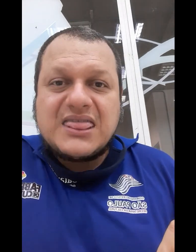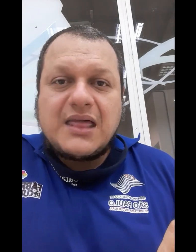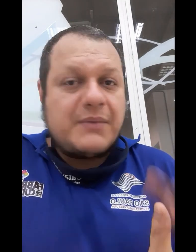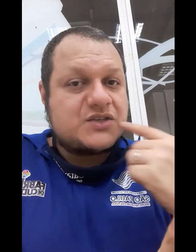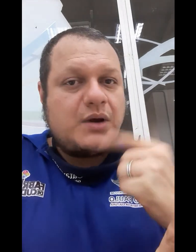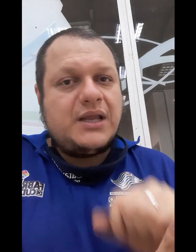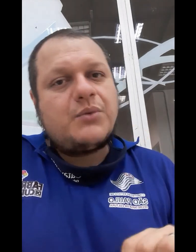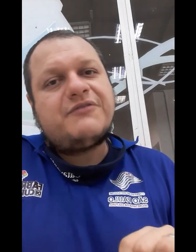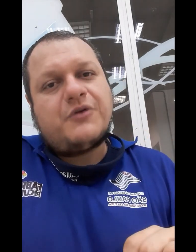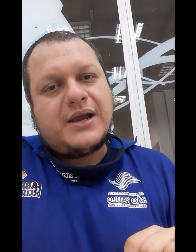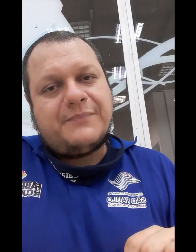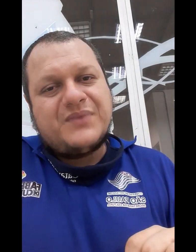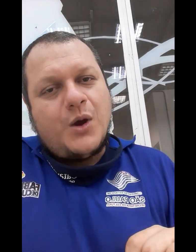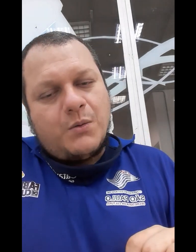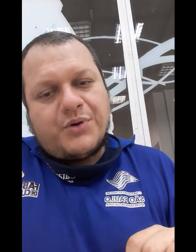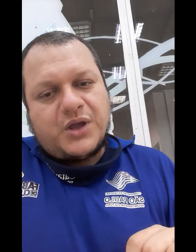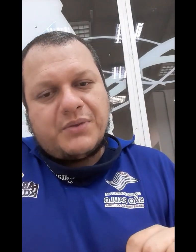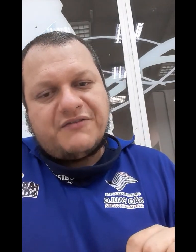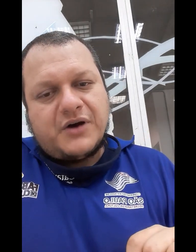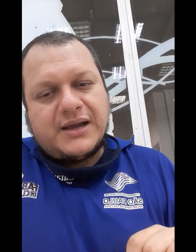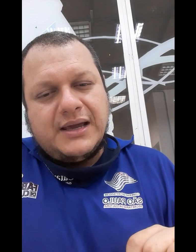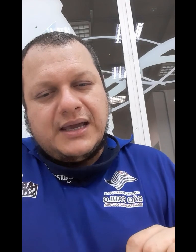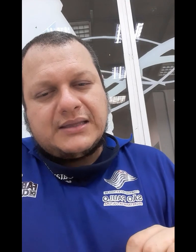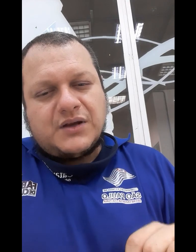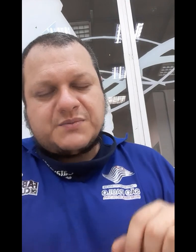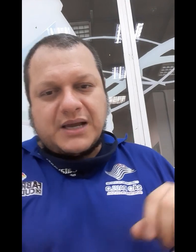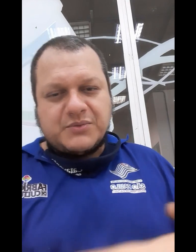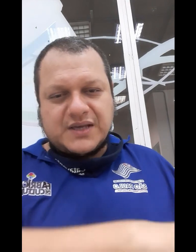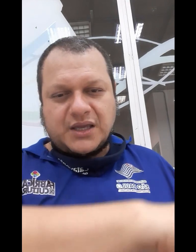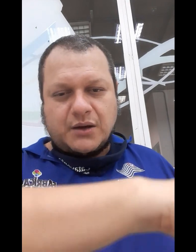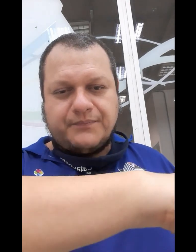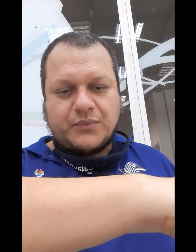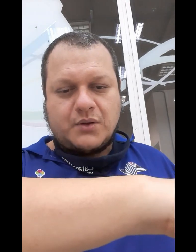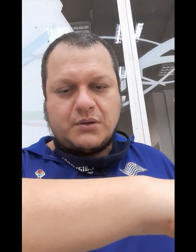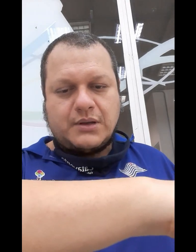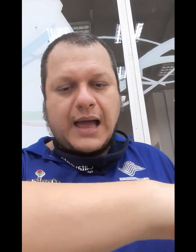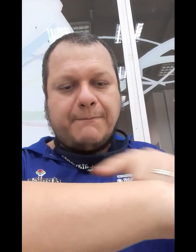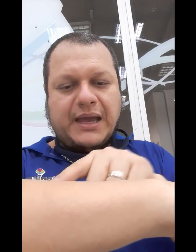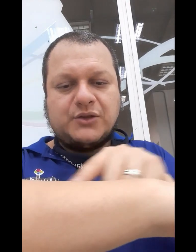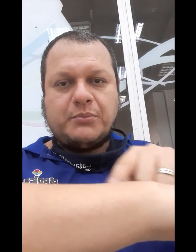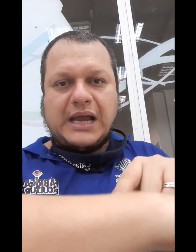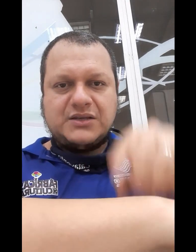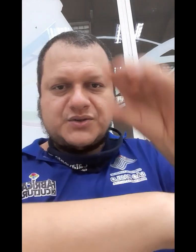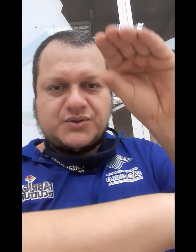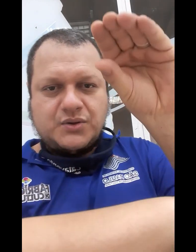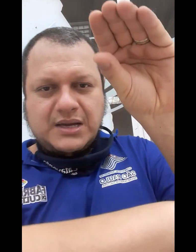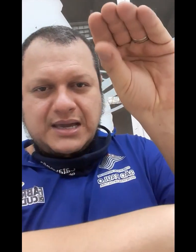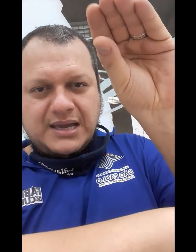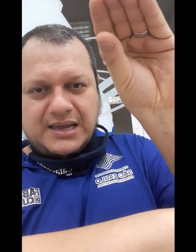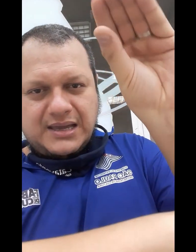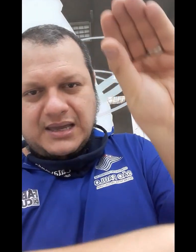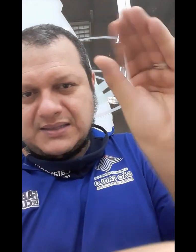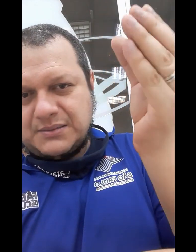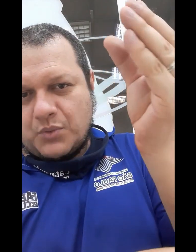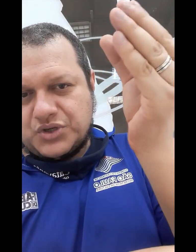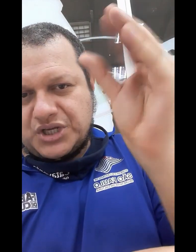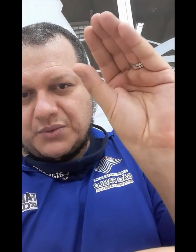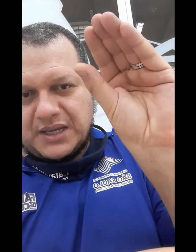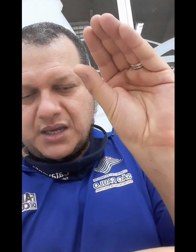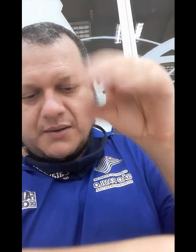Mas com a língua fora, um pouquinho para fora. Então, nós pegamos aqui, ó. A pele do braço. Esse montinho aqui, ó.